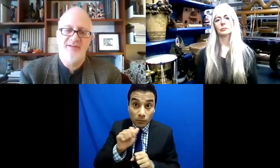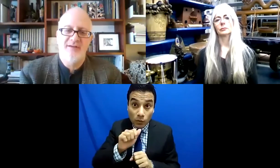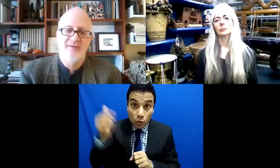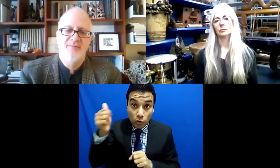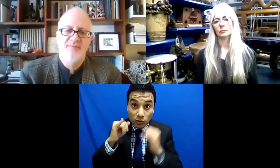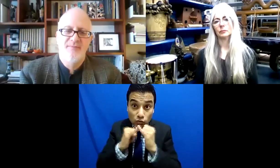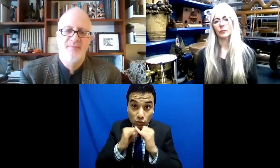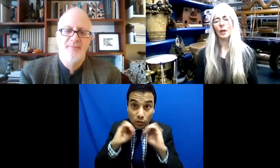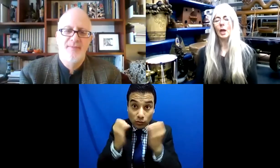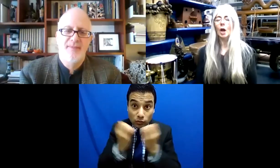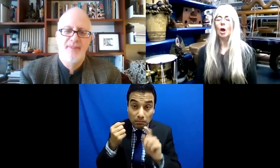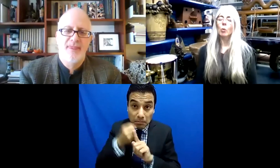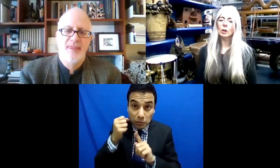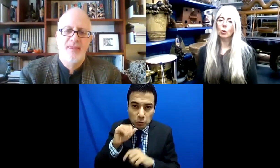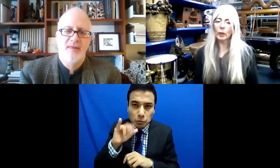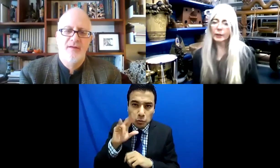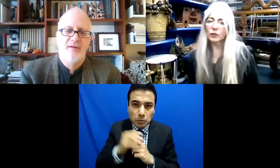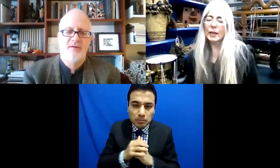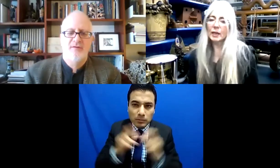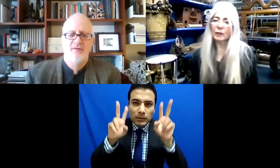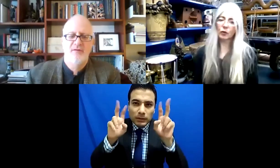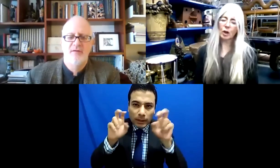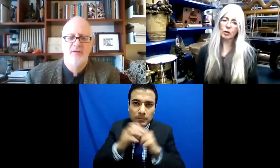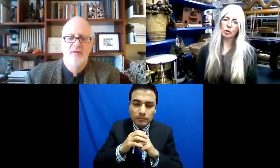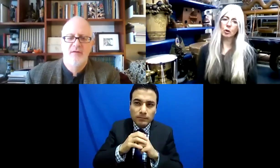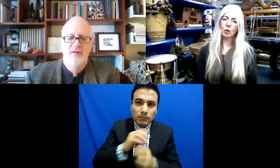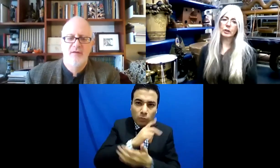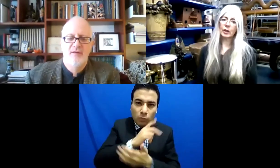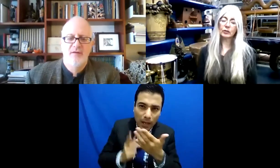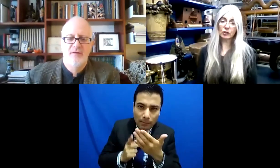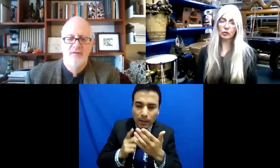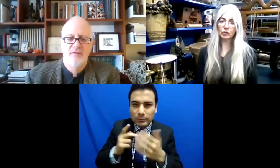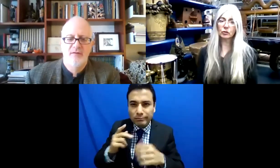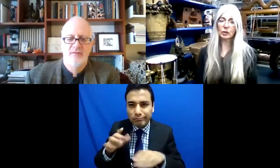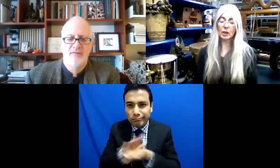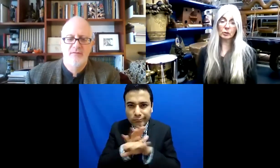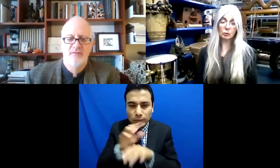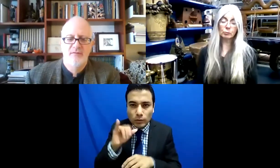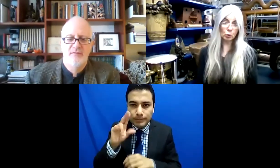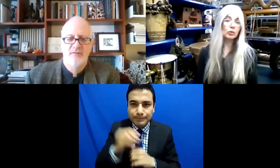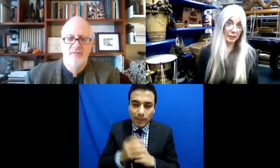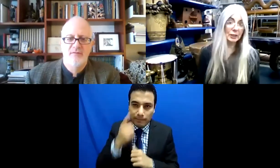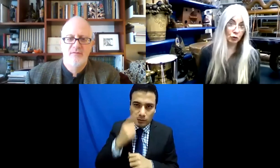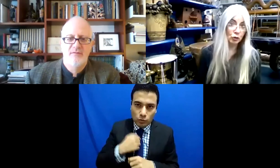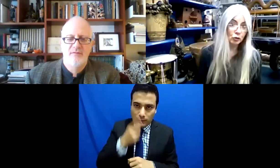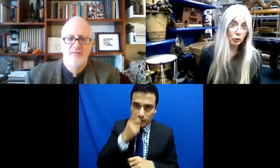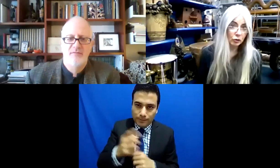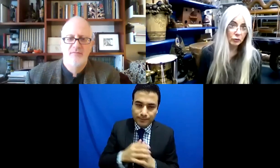también en materia de política pública, si lo tuviese. Lo único que puedo decir para otras